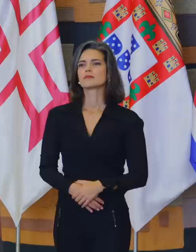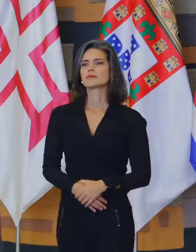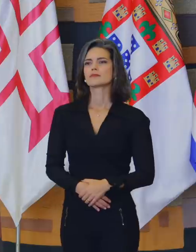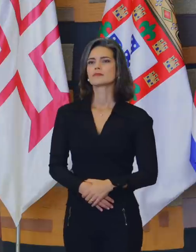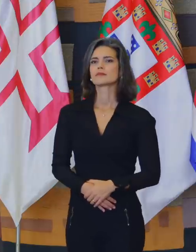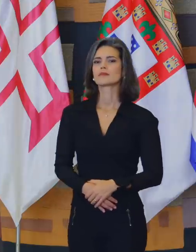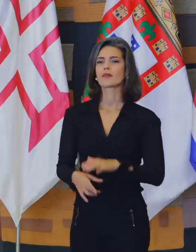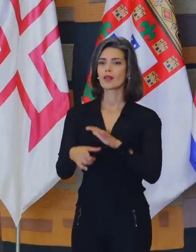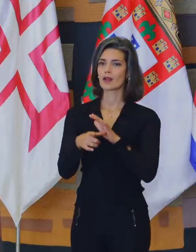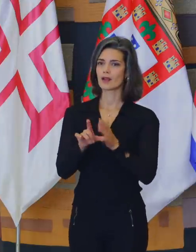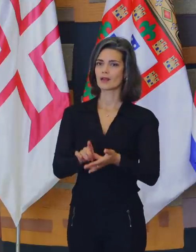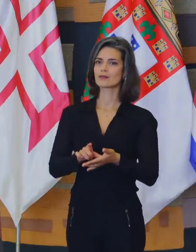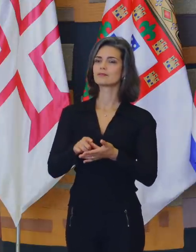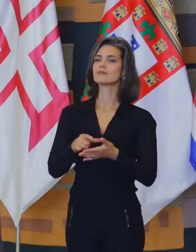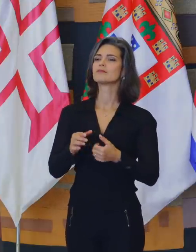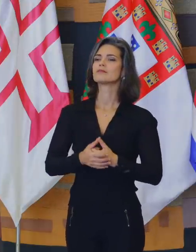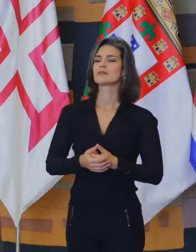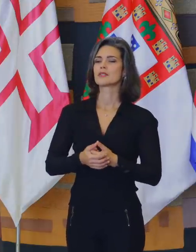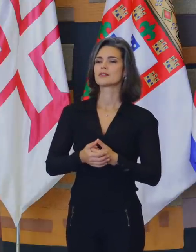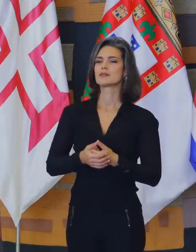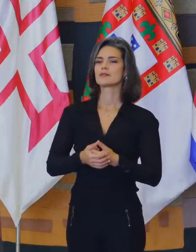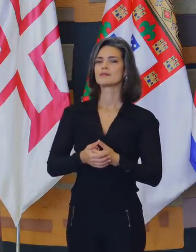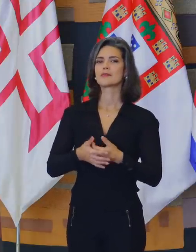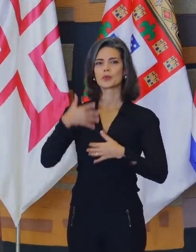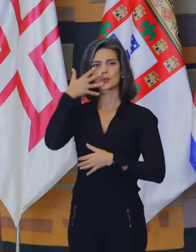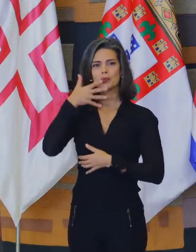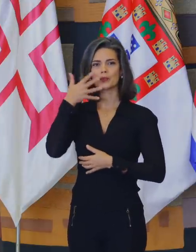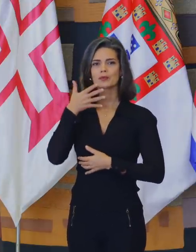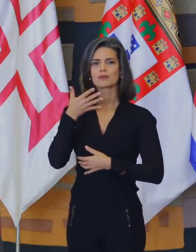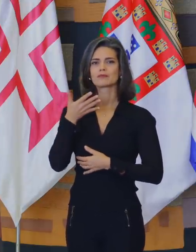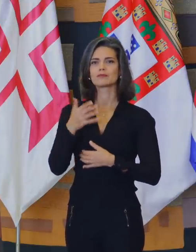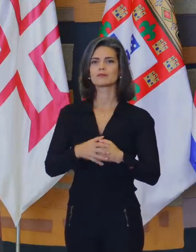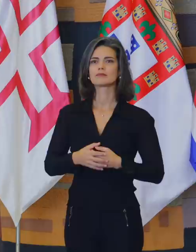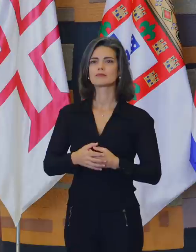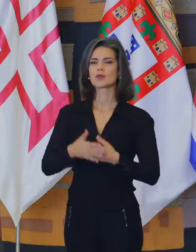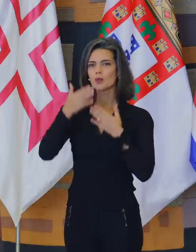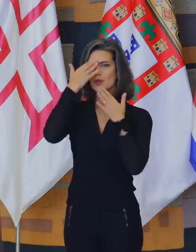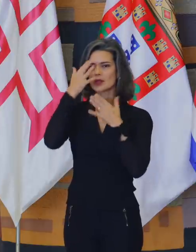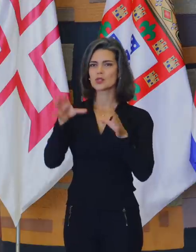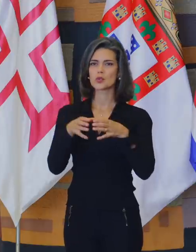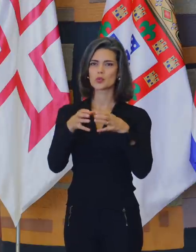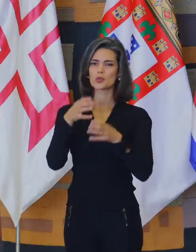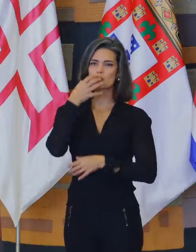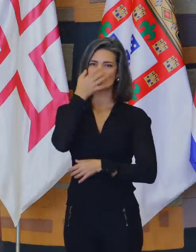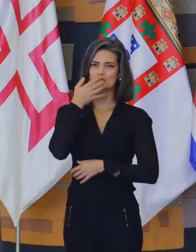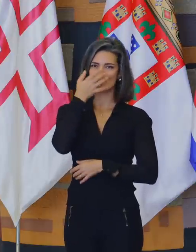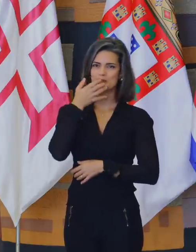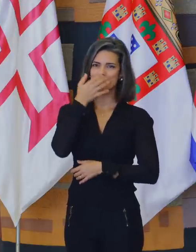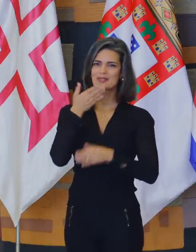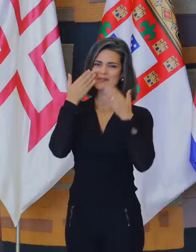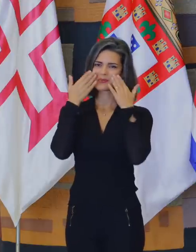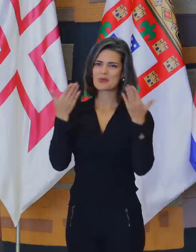Antes de ler a nominata, eu gostaria de agradecer a banda dos Fuzileiros Navais, que, nos